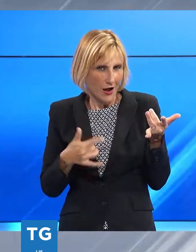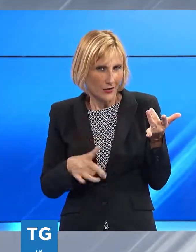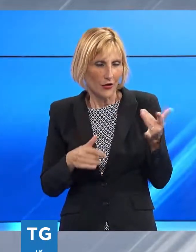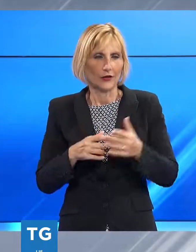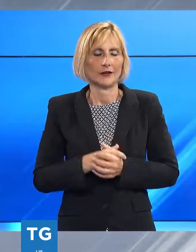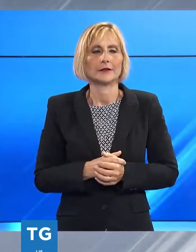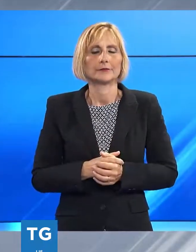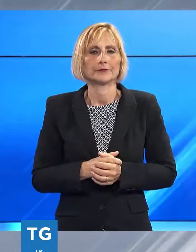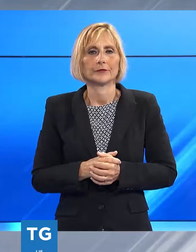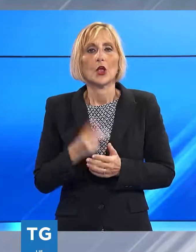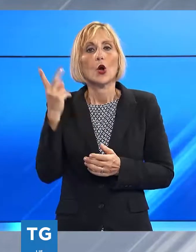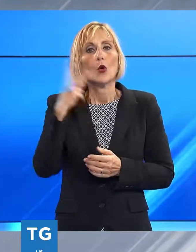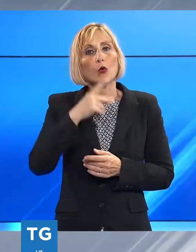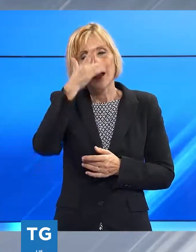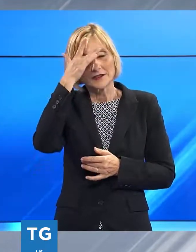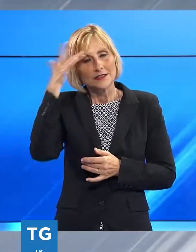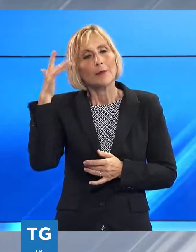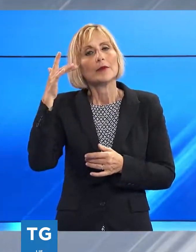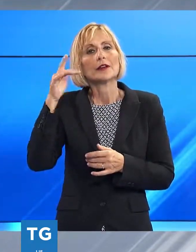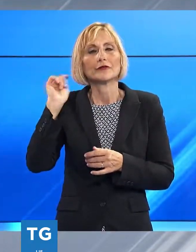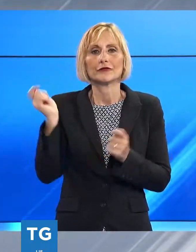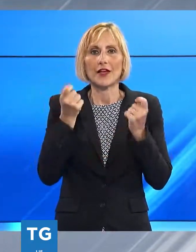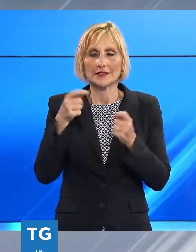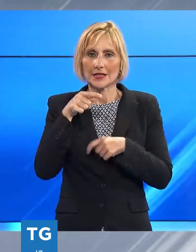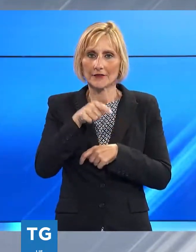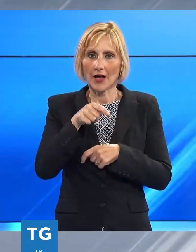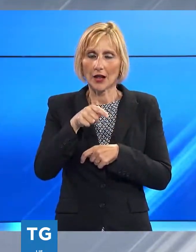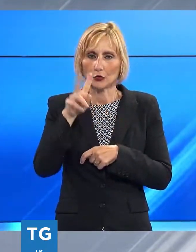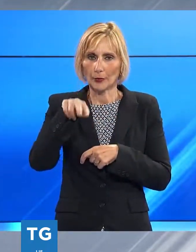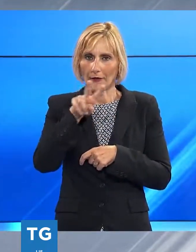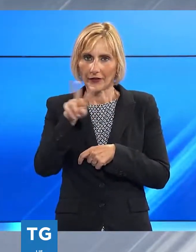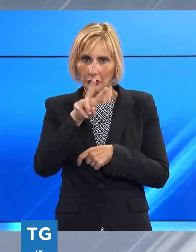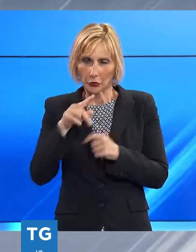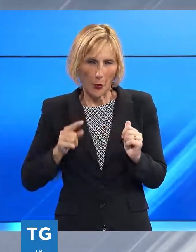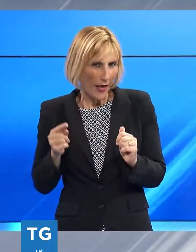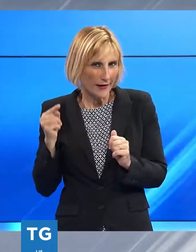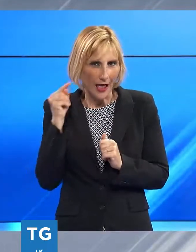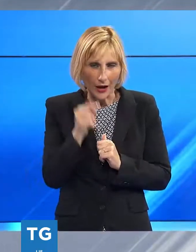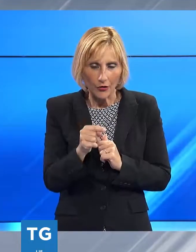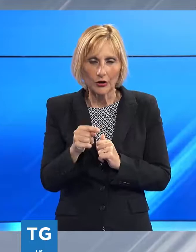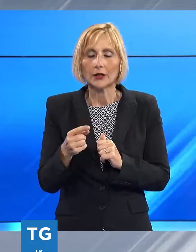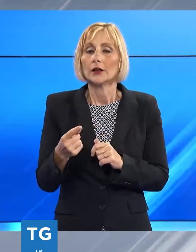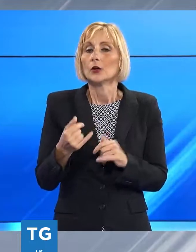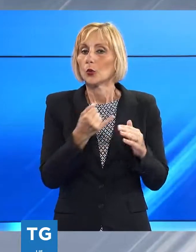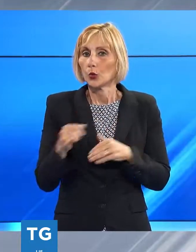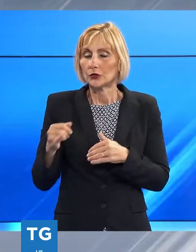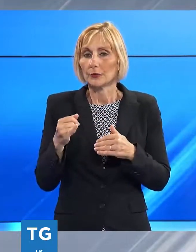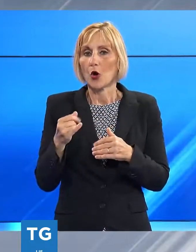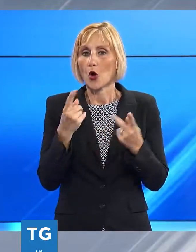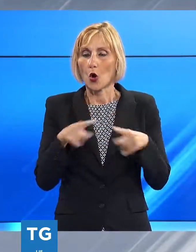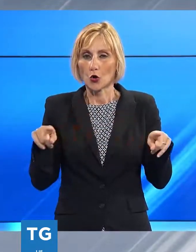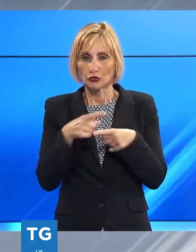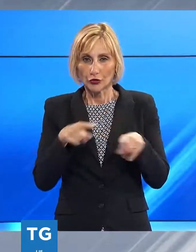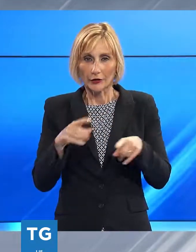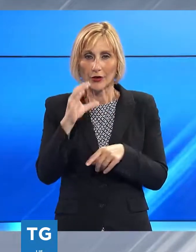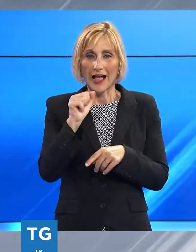Un Summer Festival quello del 2022 che sta battendo ogni record dopo i 10.000 spettatori presenti al concerto